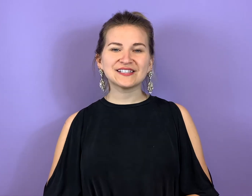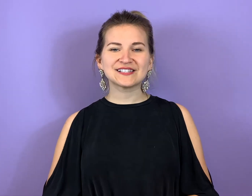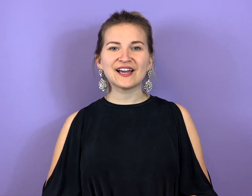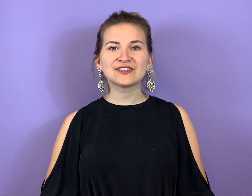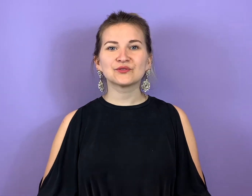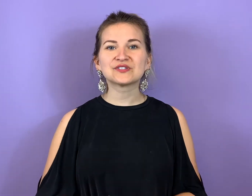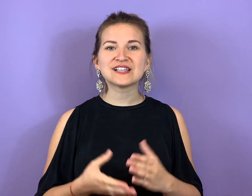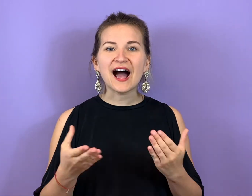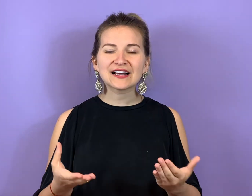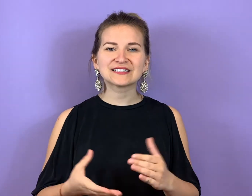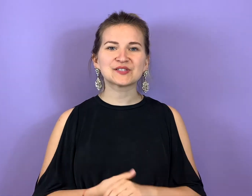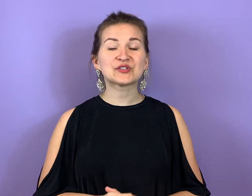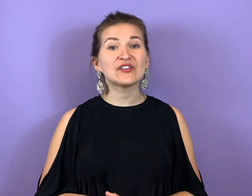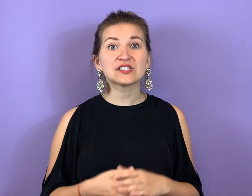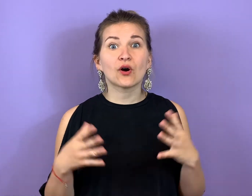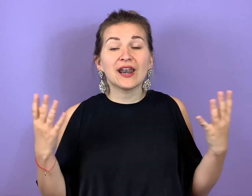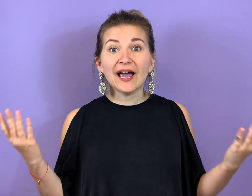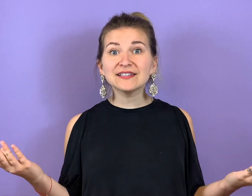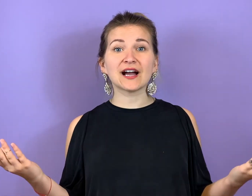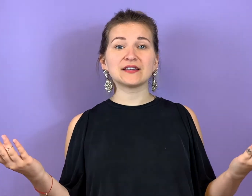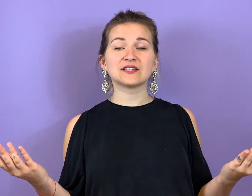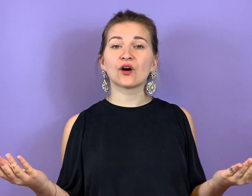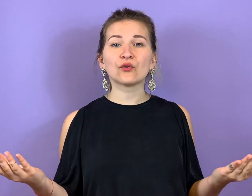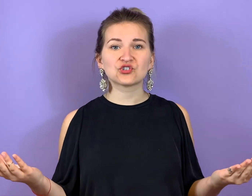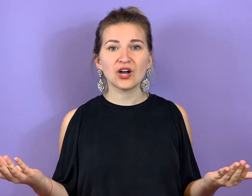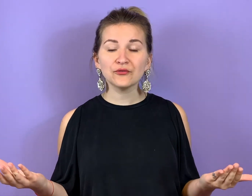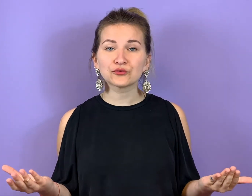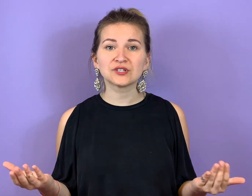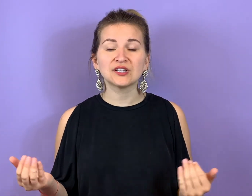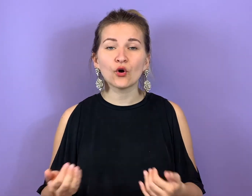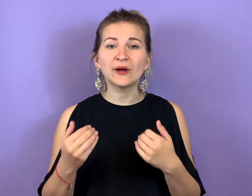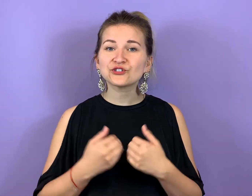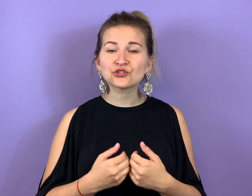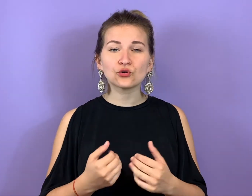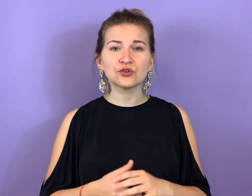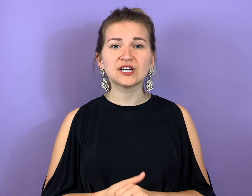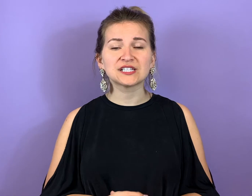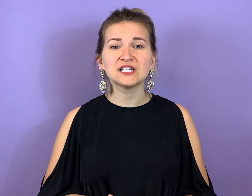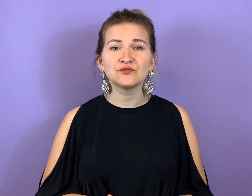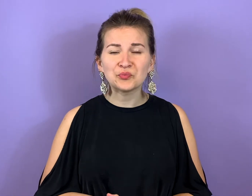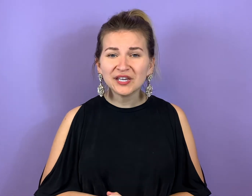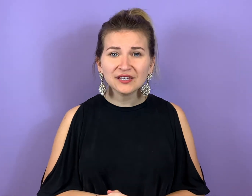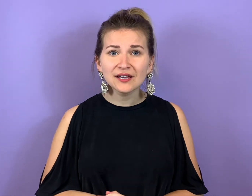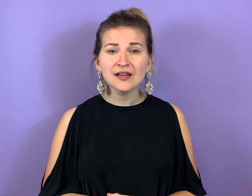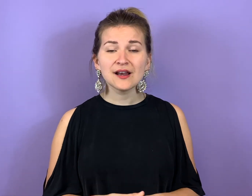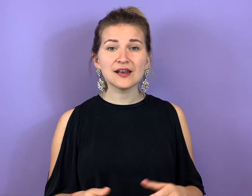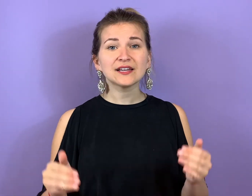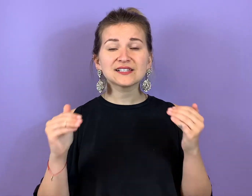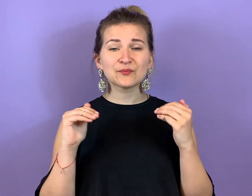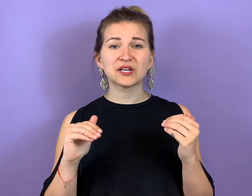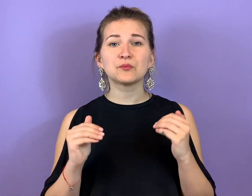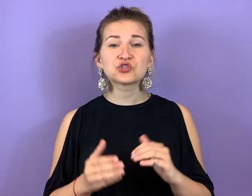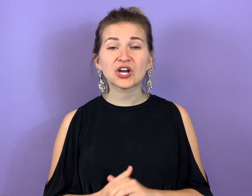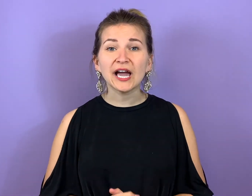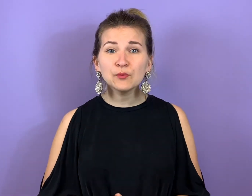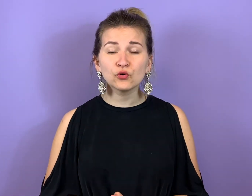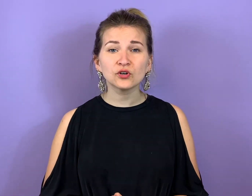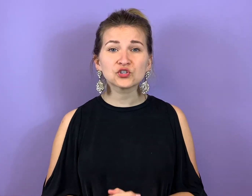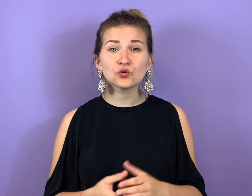sein und sagen, dass man es vielleicht auch alleine gar nicht daraus schafft und dann auch Menschen zu kontaktieren wie mich. Link ist in meiner Beschreibung zum